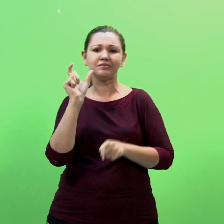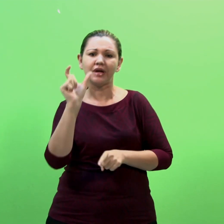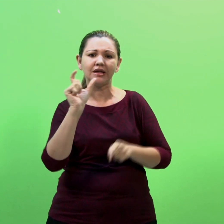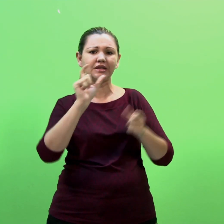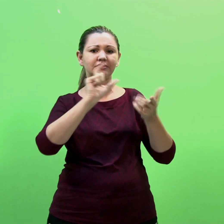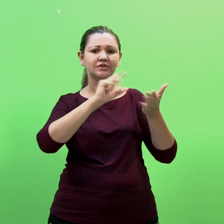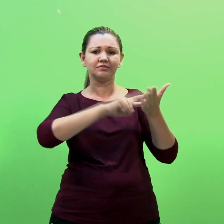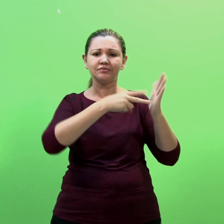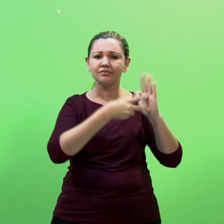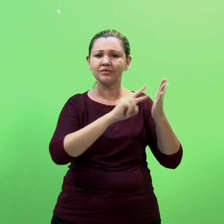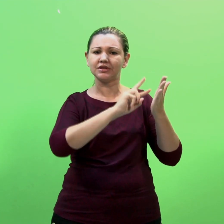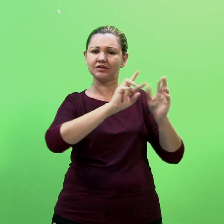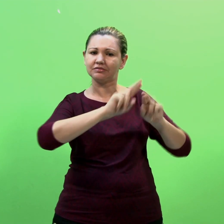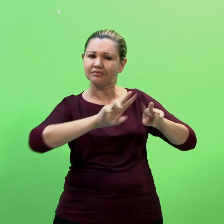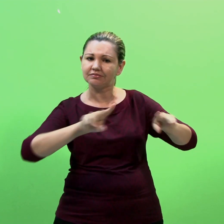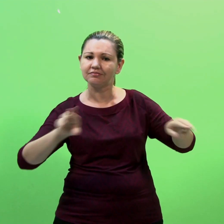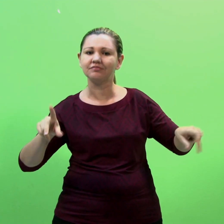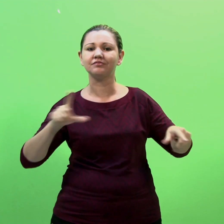condições semânticas construídas no contexto.